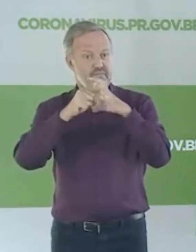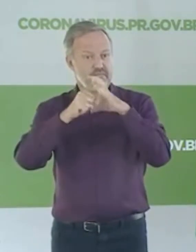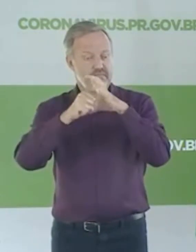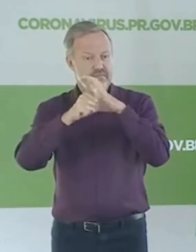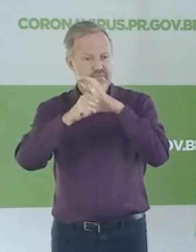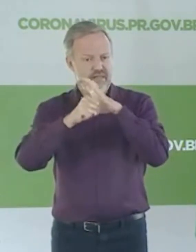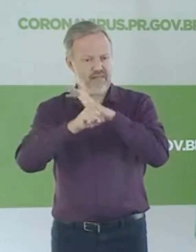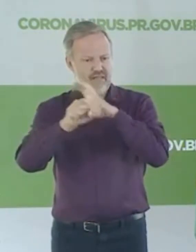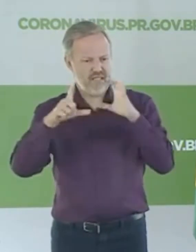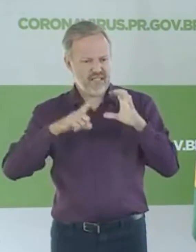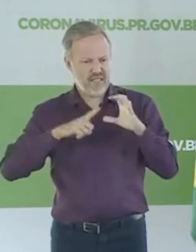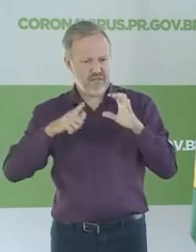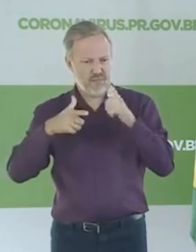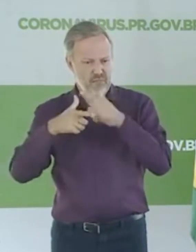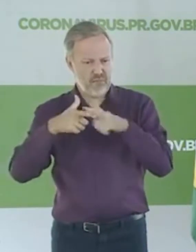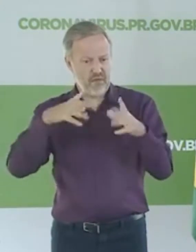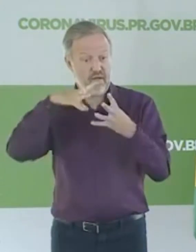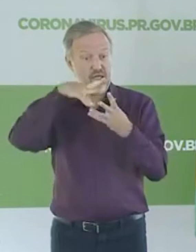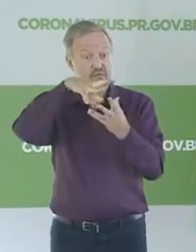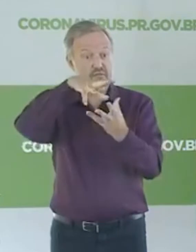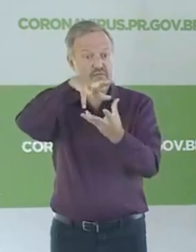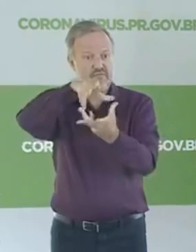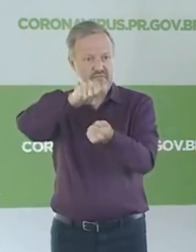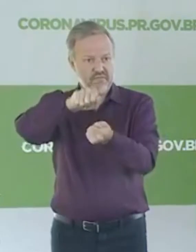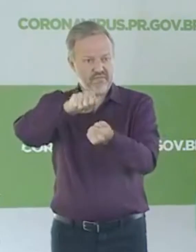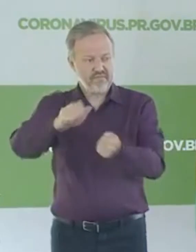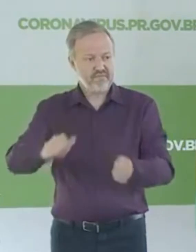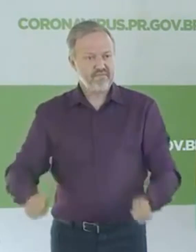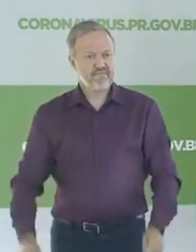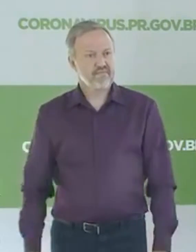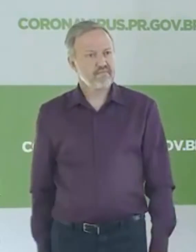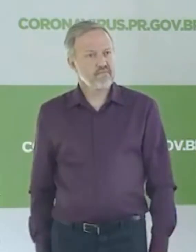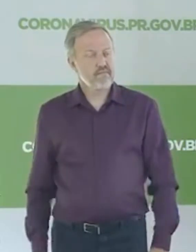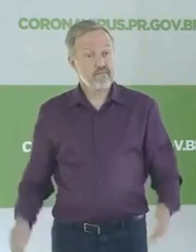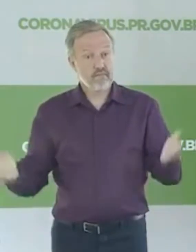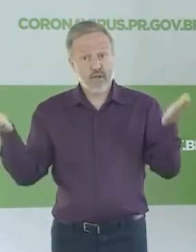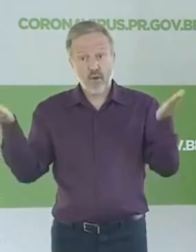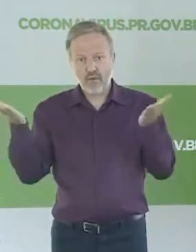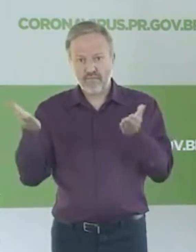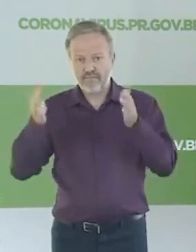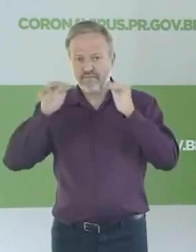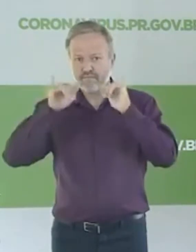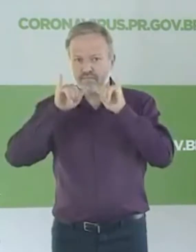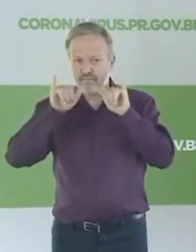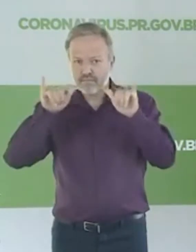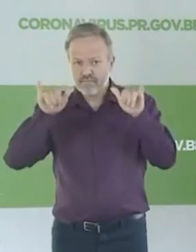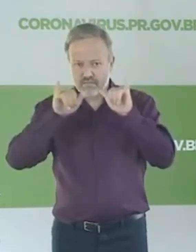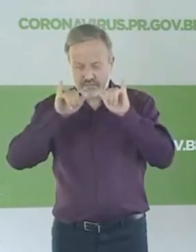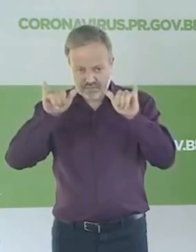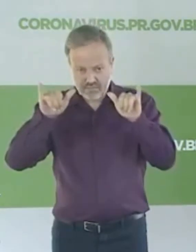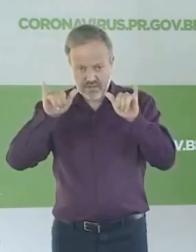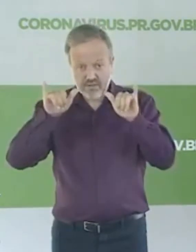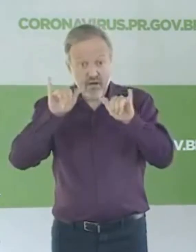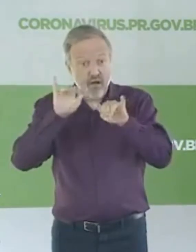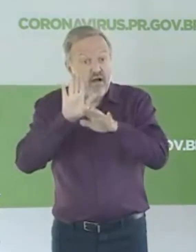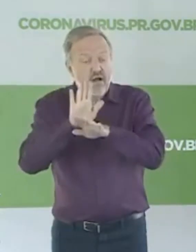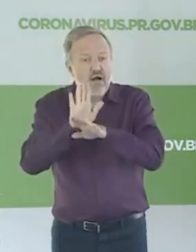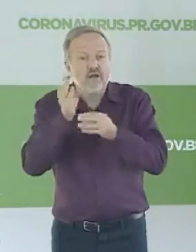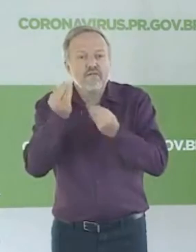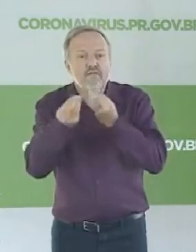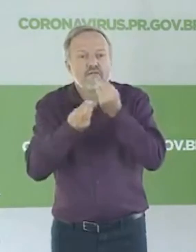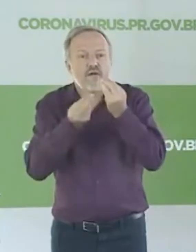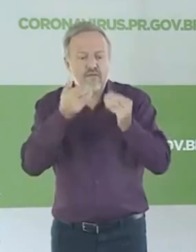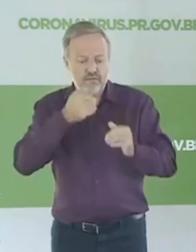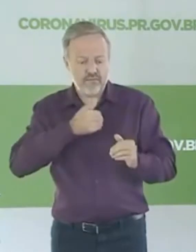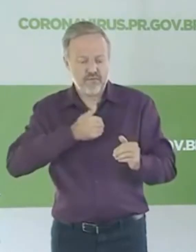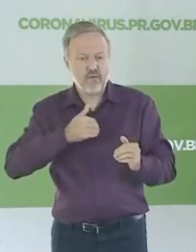assolando todo o planeta. Eu quero aqui, hoje, nós vamos anunciar um pacote na área social. Como o